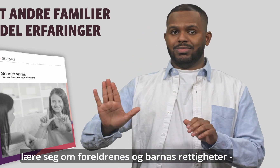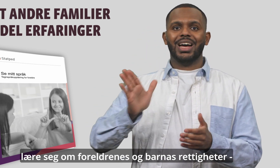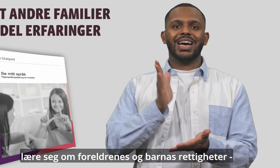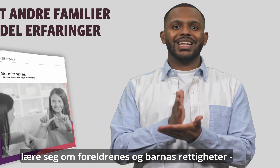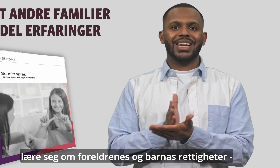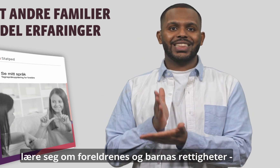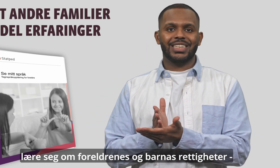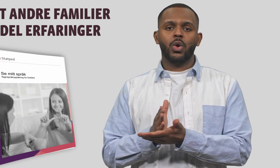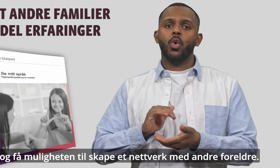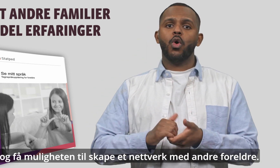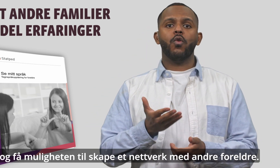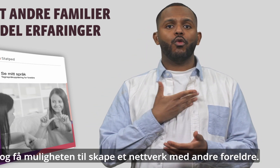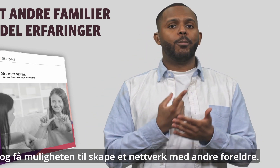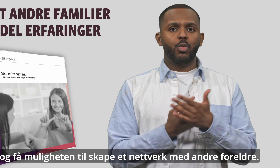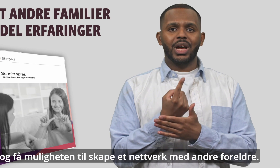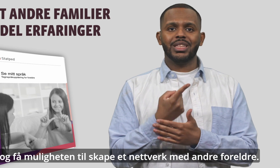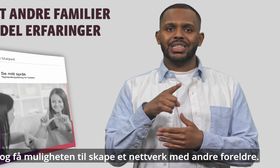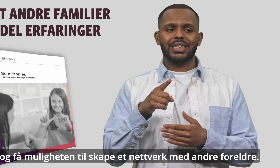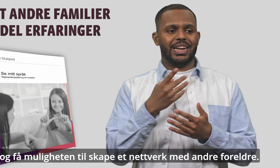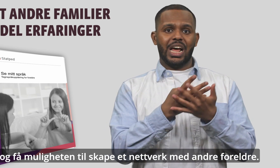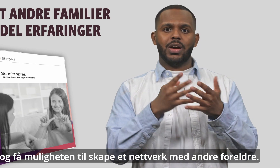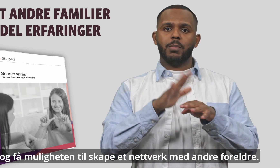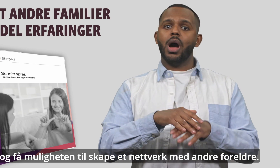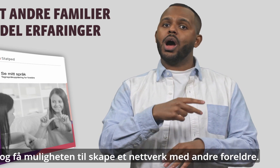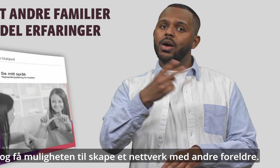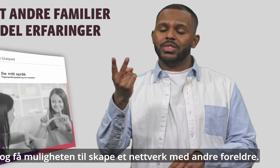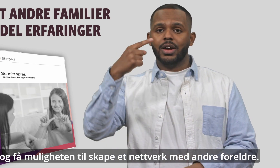og få muligheten til å skape et nettverk med andre foreldre.